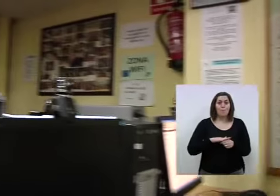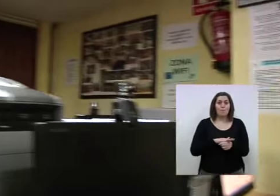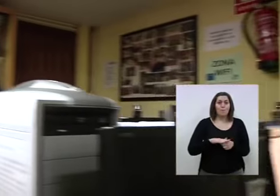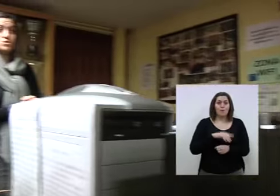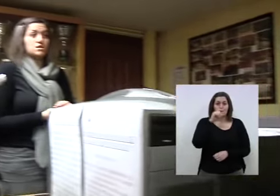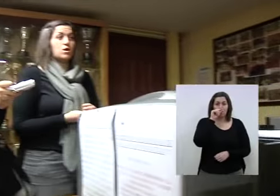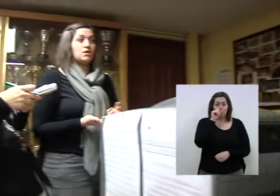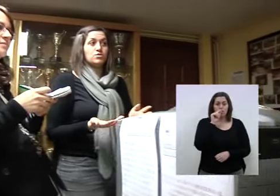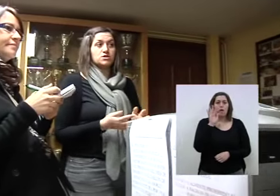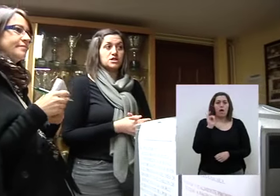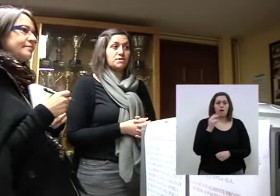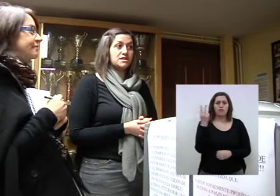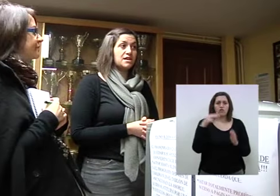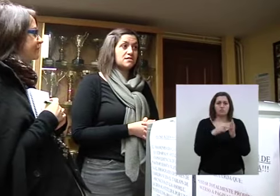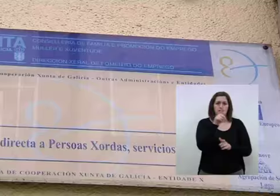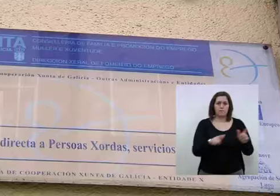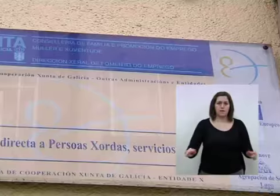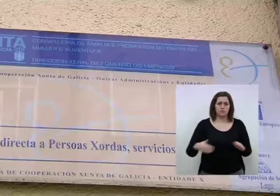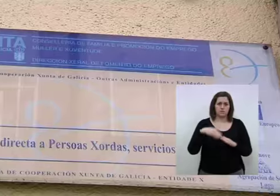Lugo hay más de 2.000 personas con discapacidad auditiva.